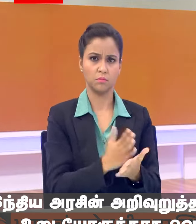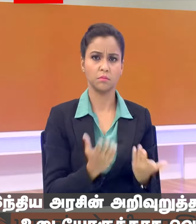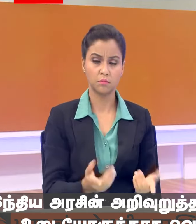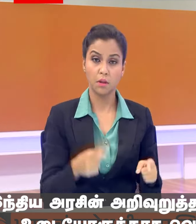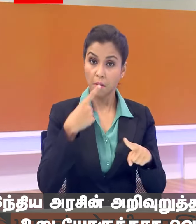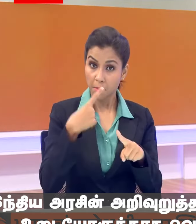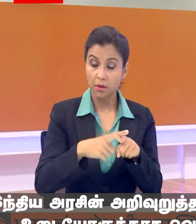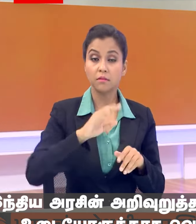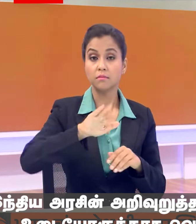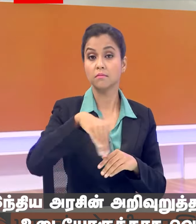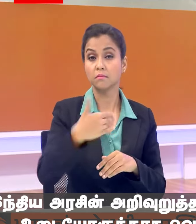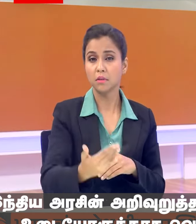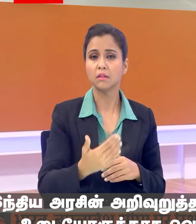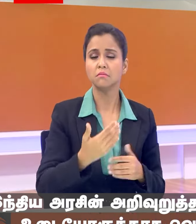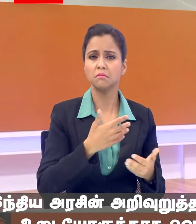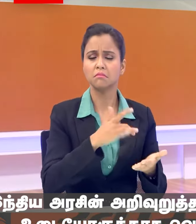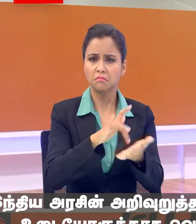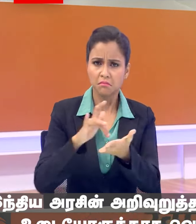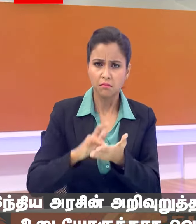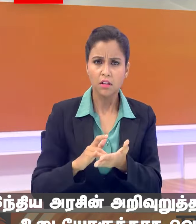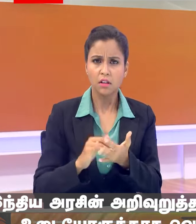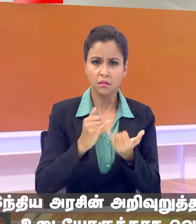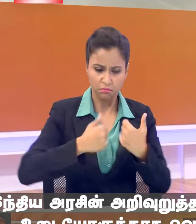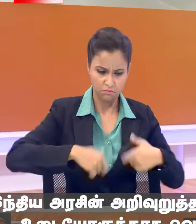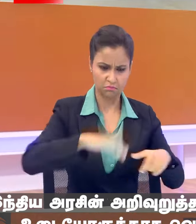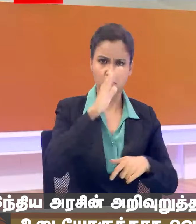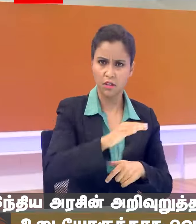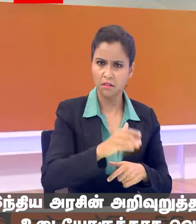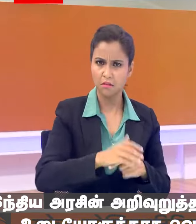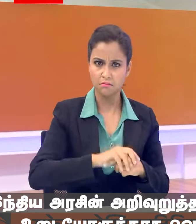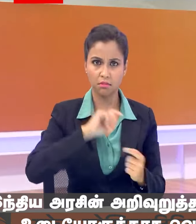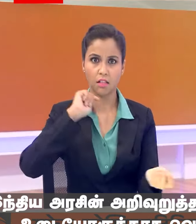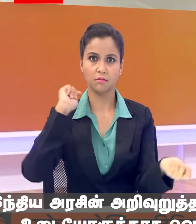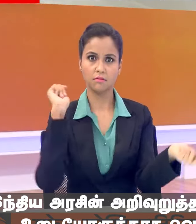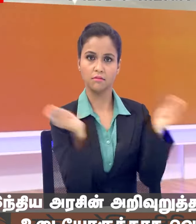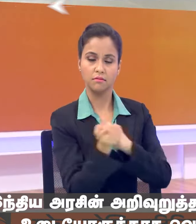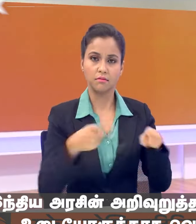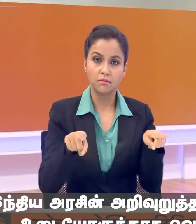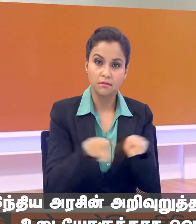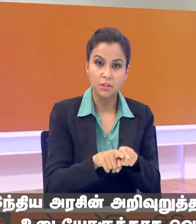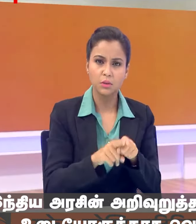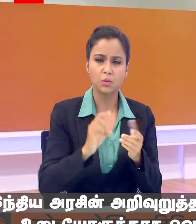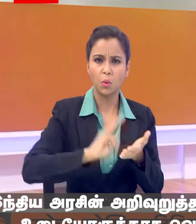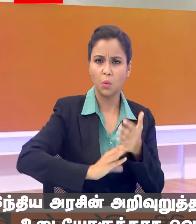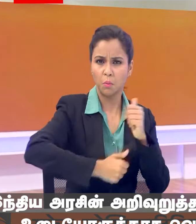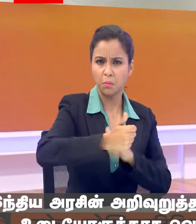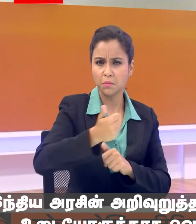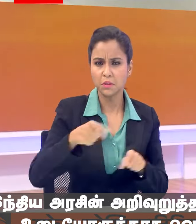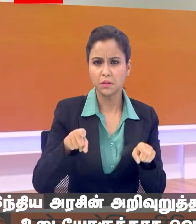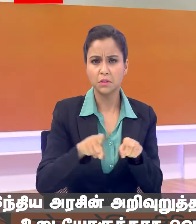और इसके बाद कहीं न कहीं सदन का नजारा बिल्कुल बदल गया जो नेता सदन राजिस्थभा है